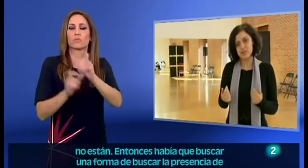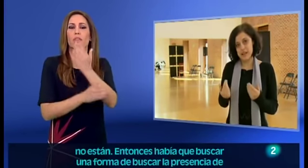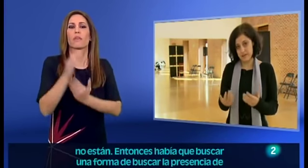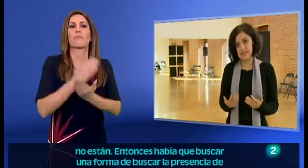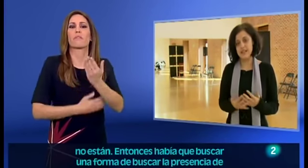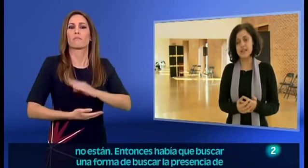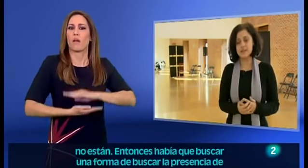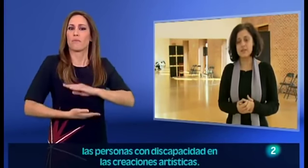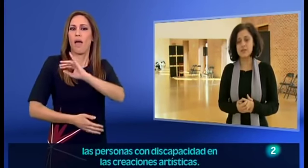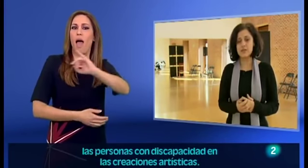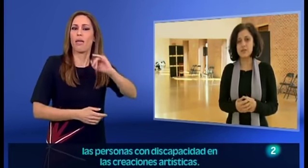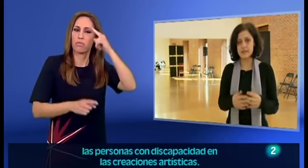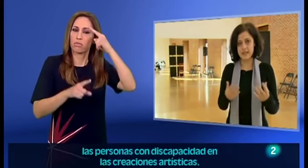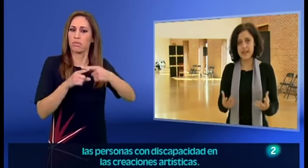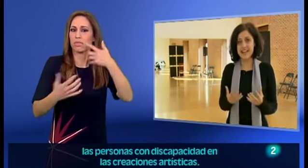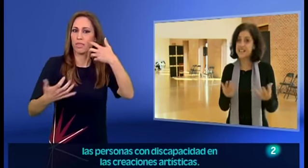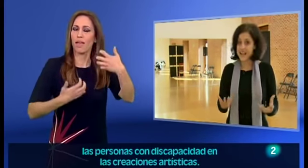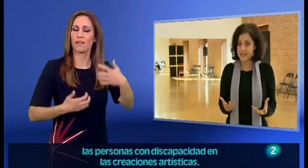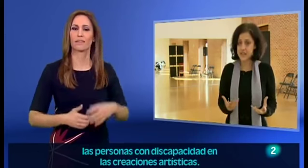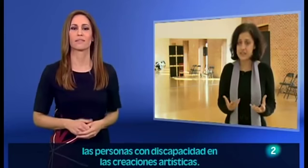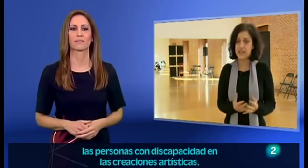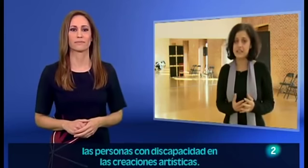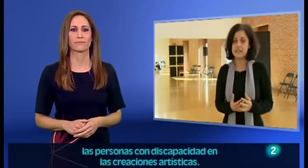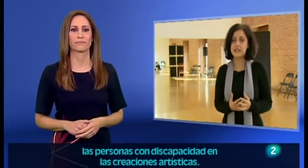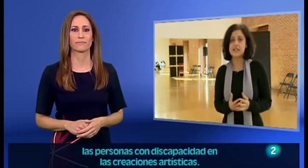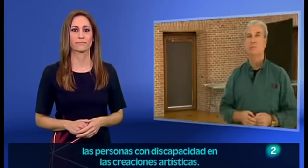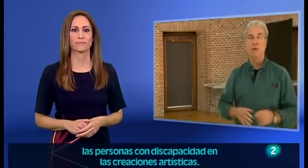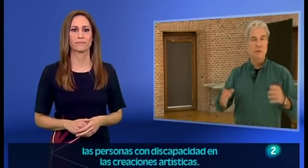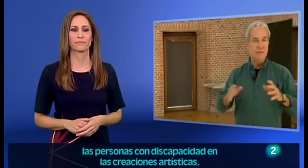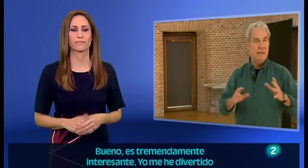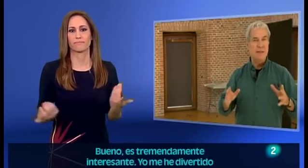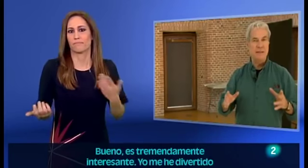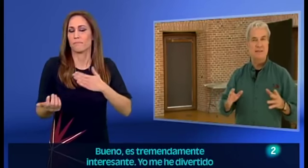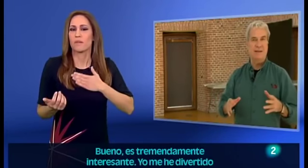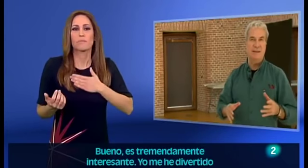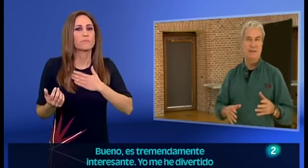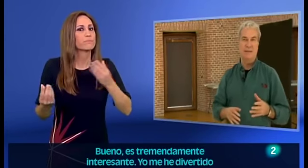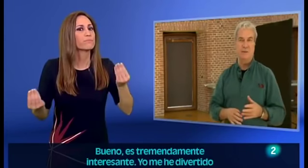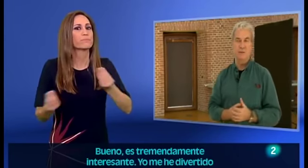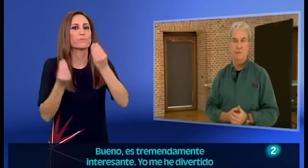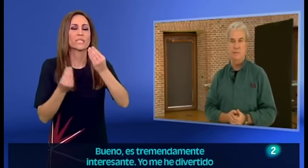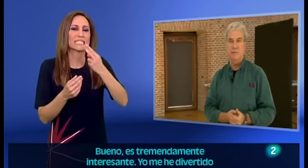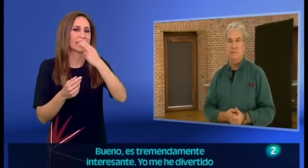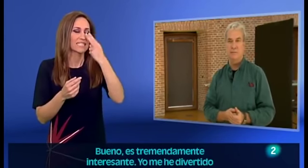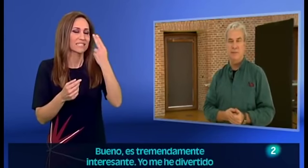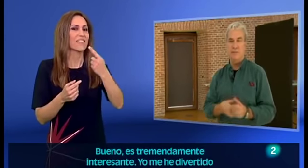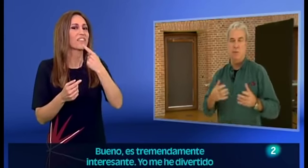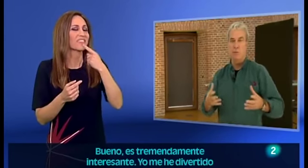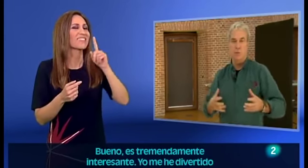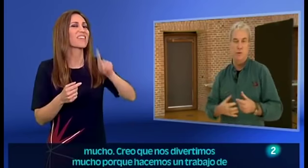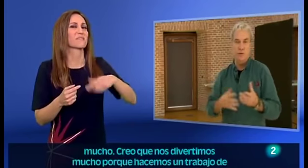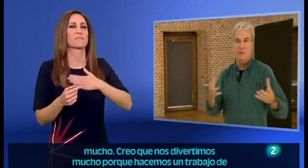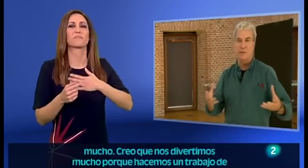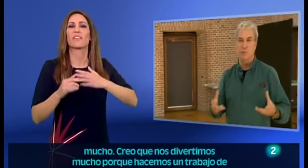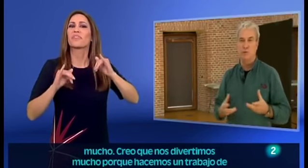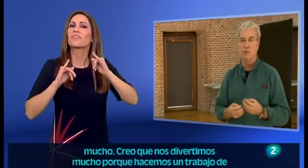de buscar la presencia de las personas con discapacidad en las creaciones artísticas. Bueno, es tremendamente interesante. Me he divertido